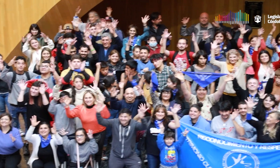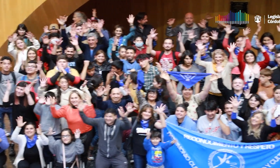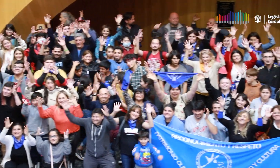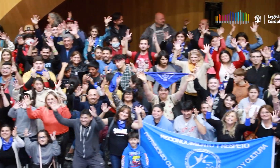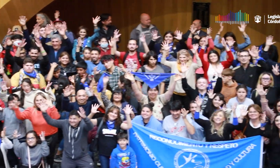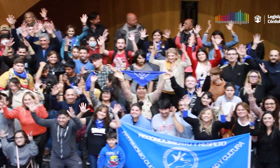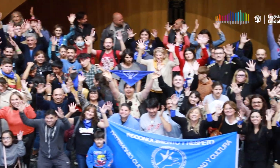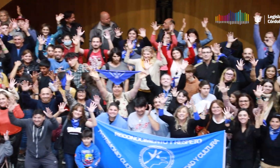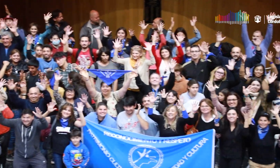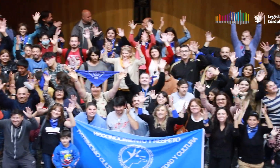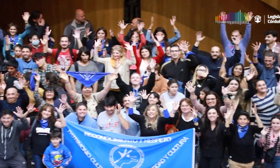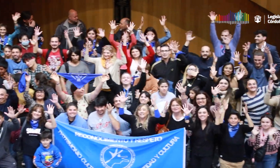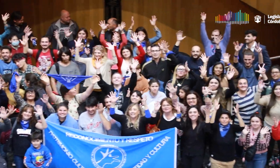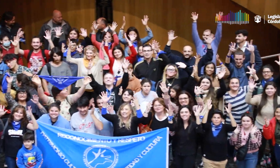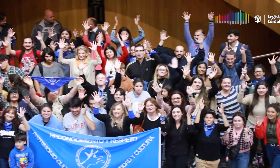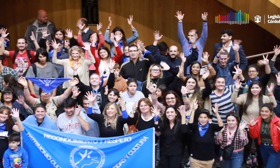sorda.